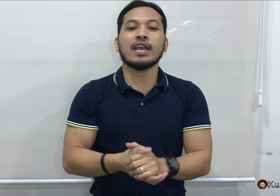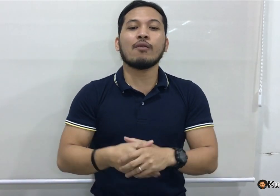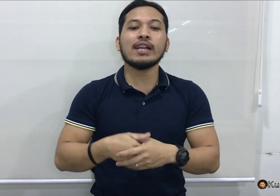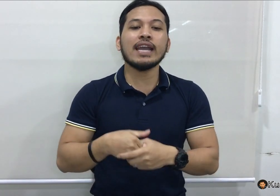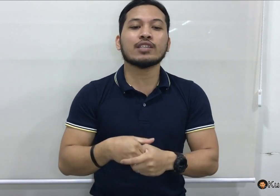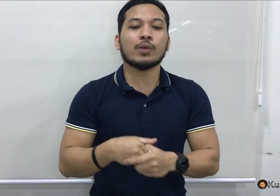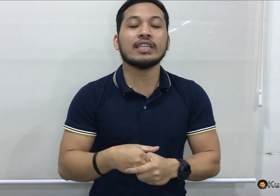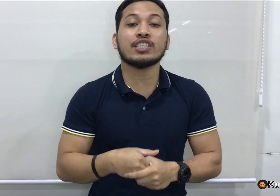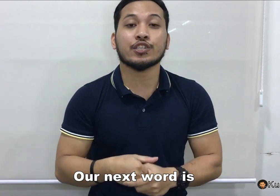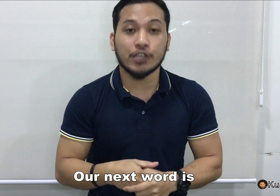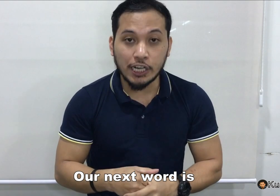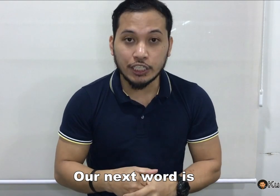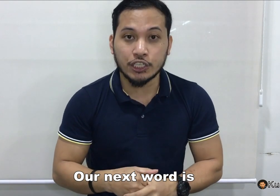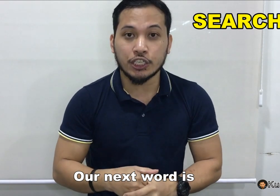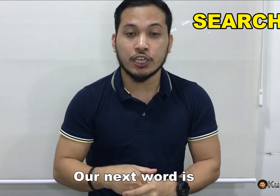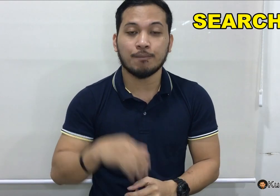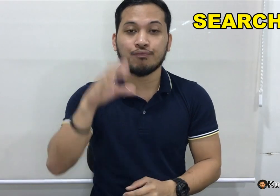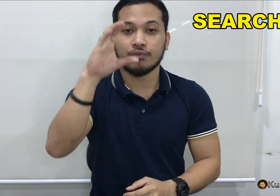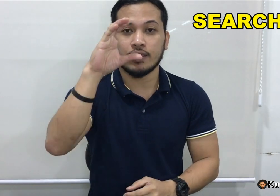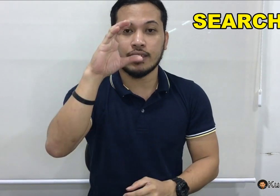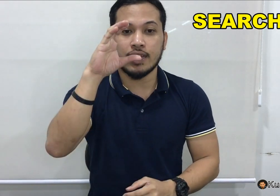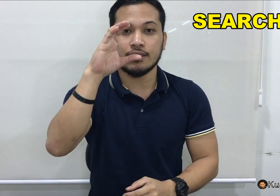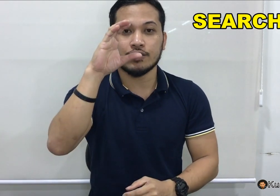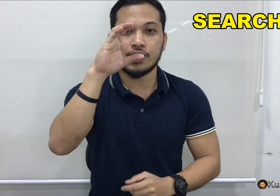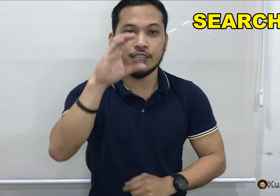Okay. Our next word is, search. Ganyan. Search.